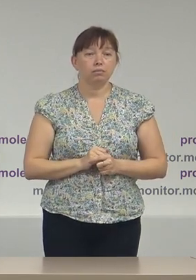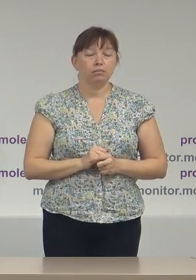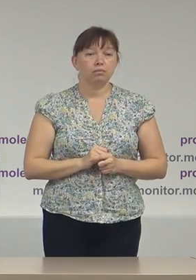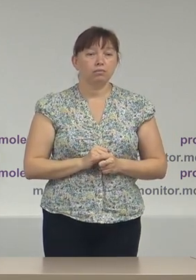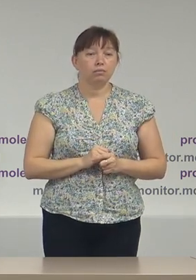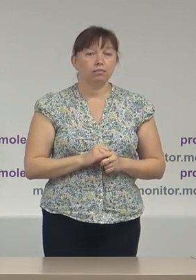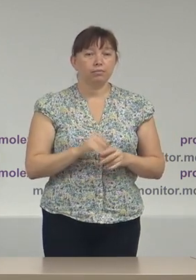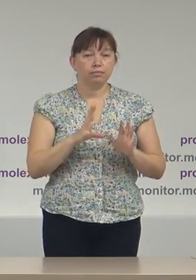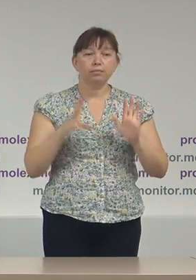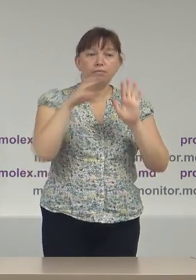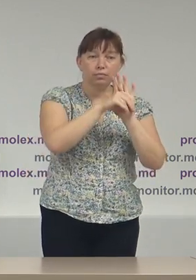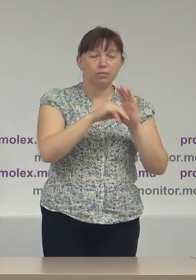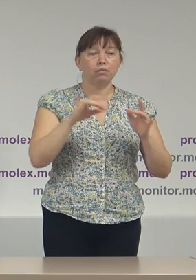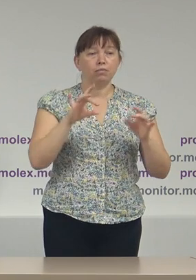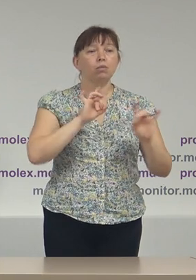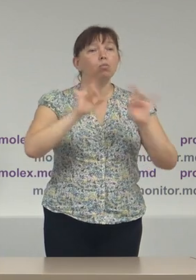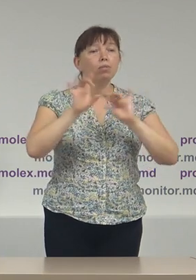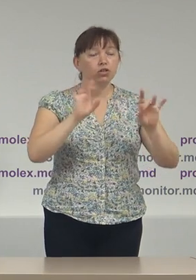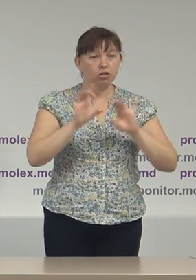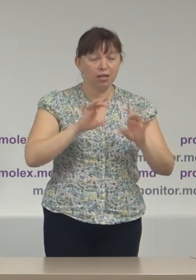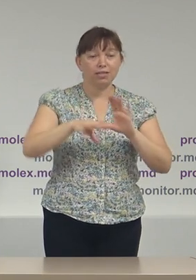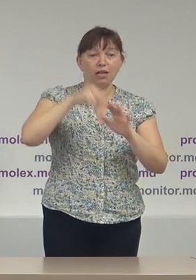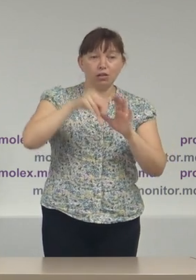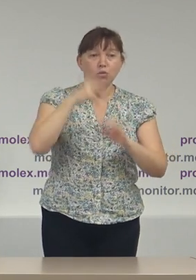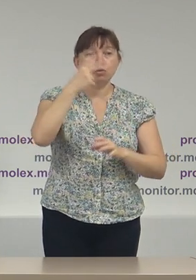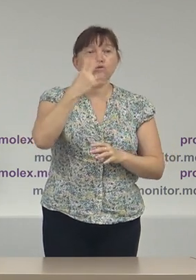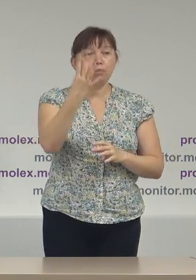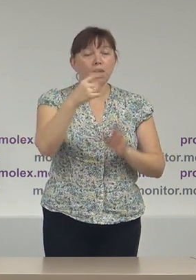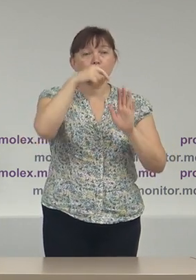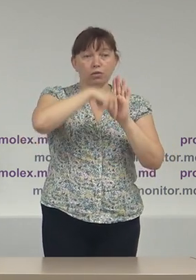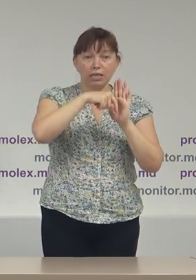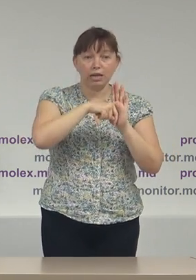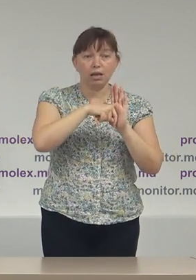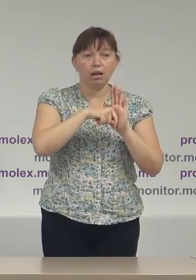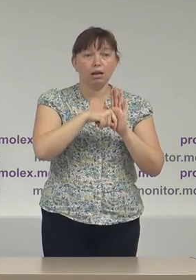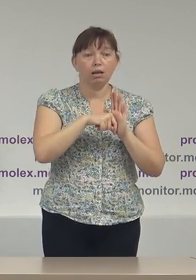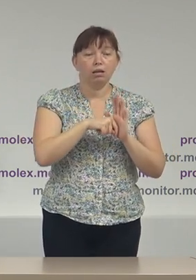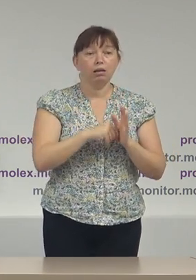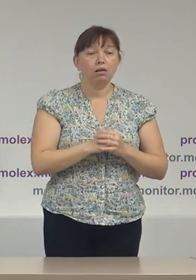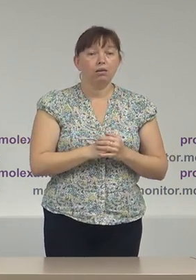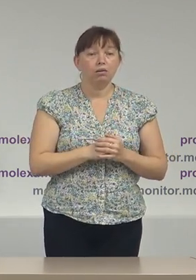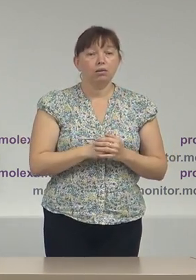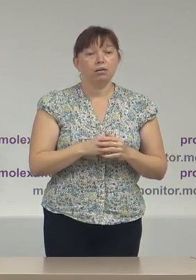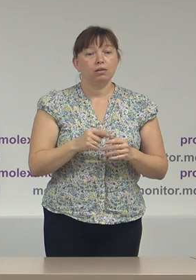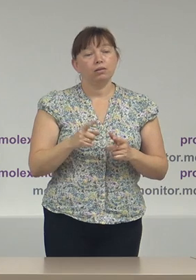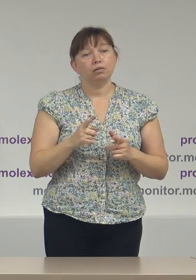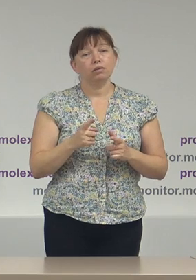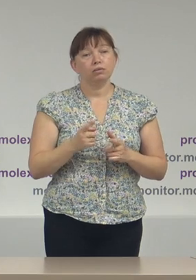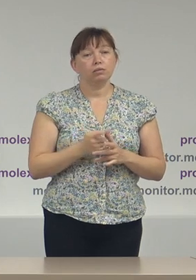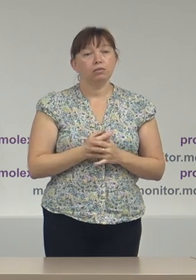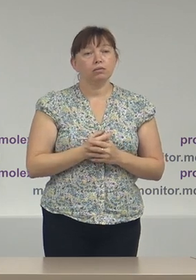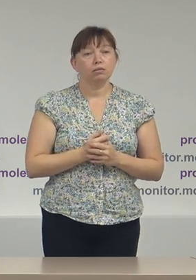publicității electorale, 24 dintre ele fiind sau vizând